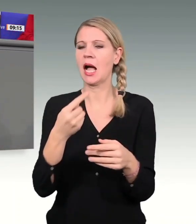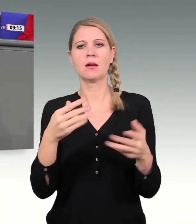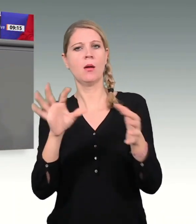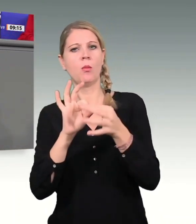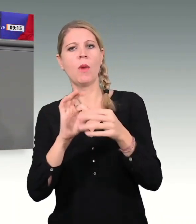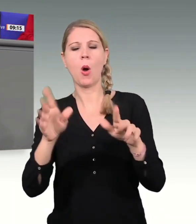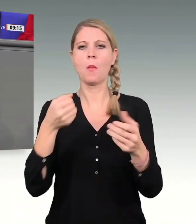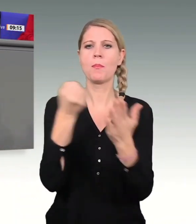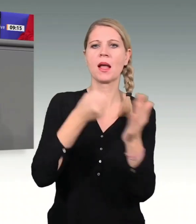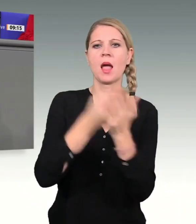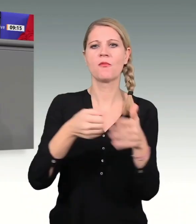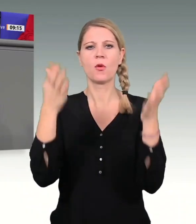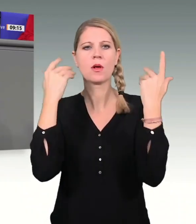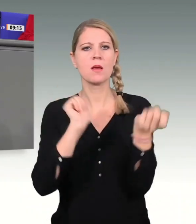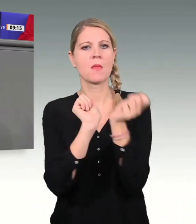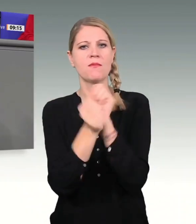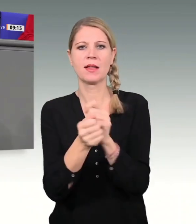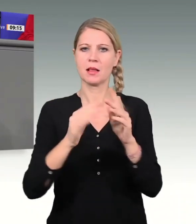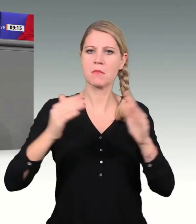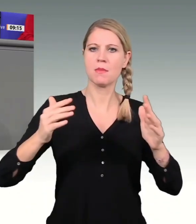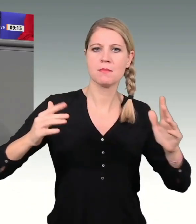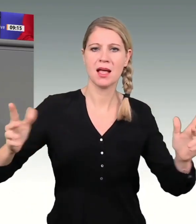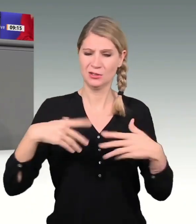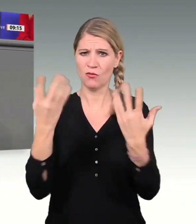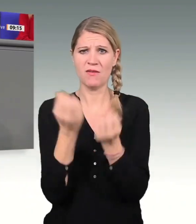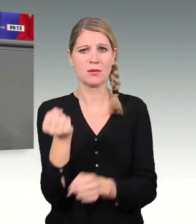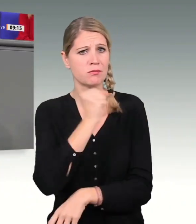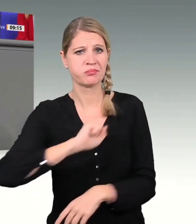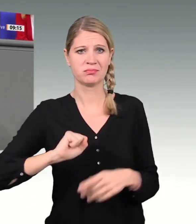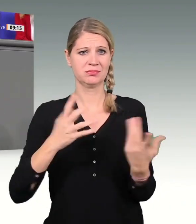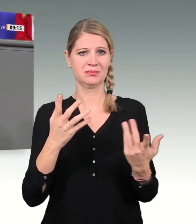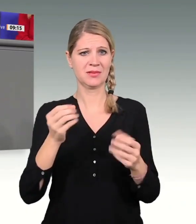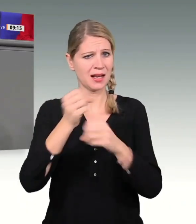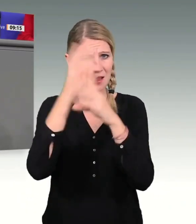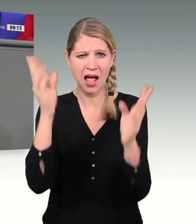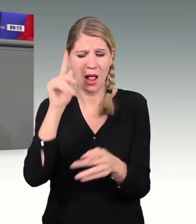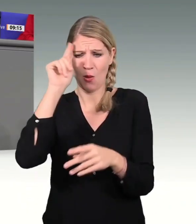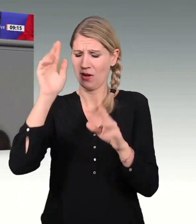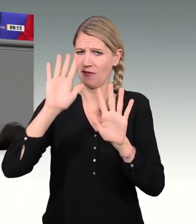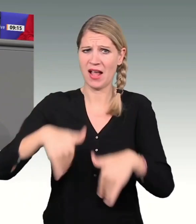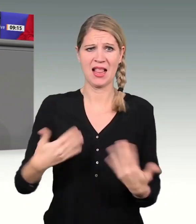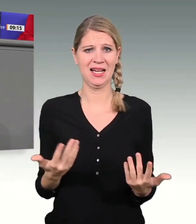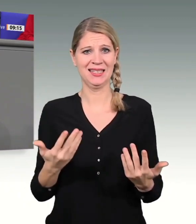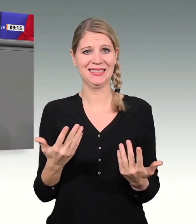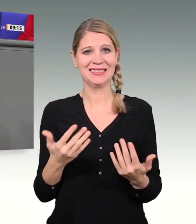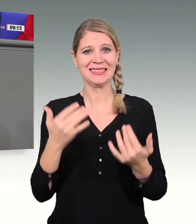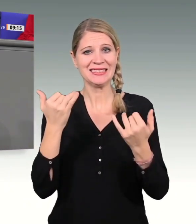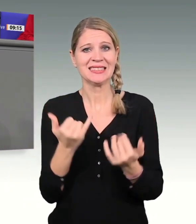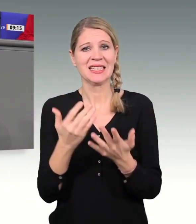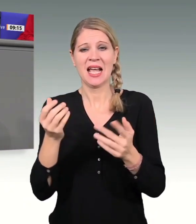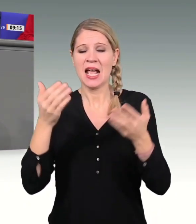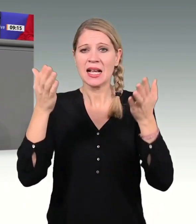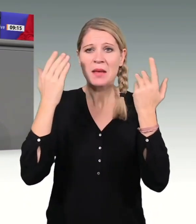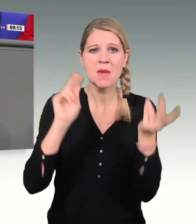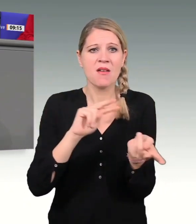Pandemie ist eine außergewöhnliche Notsituation im Sinne des Artikels 115 Grundgesetz. Der Klimawandel ist dies nicht. Der